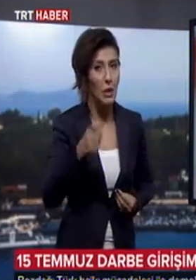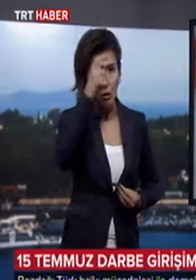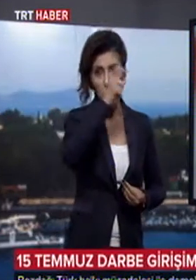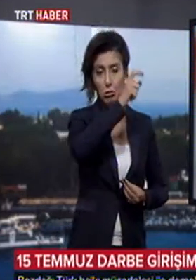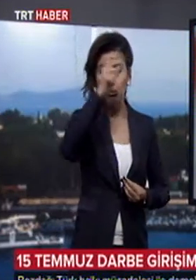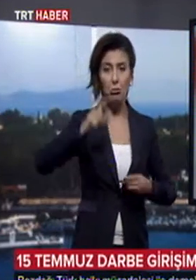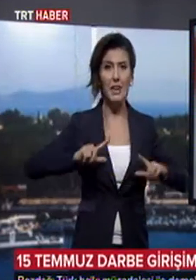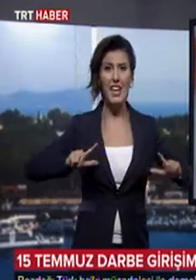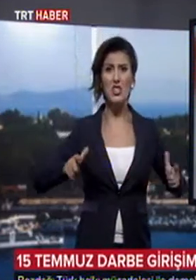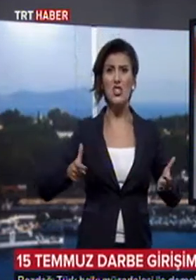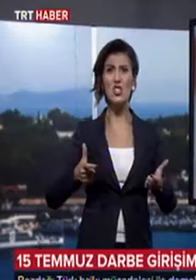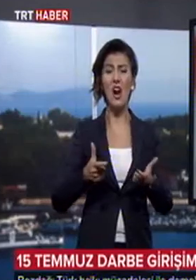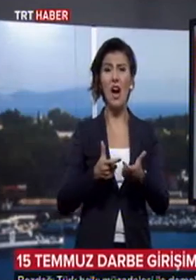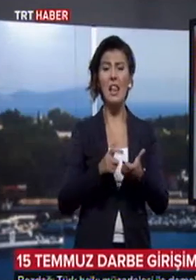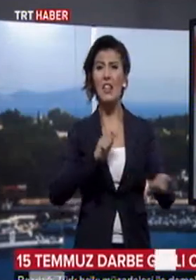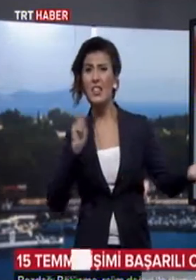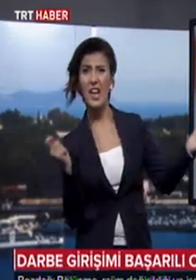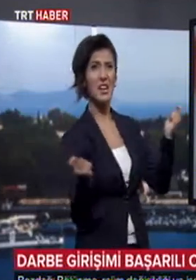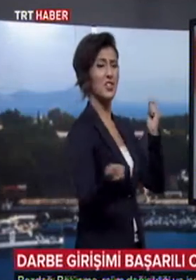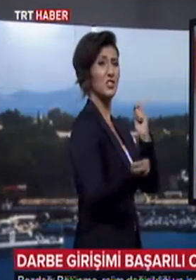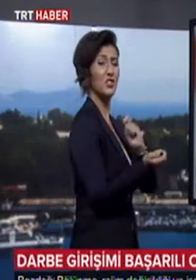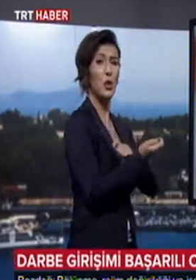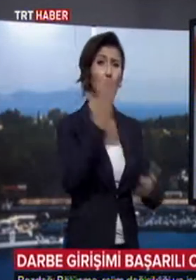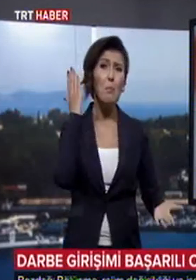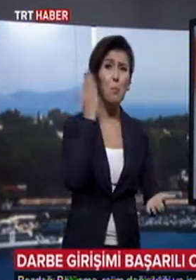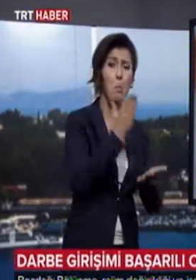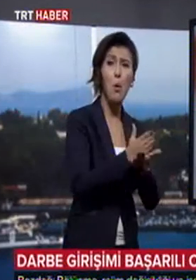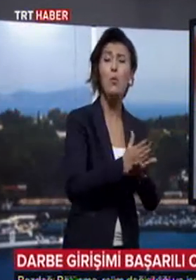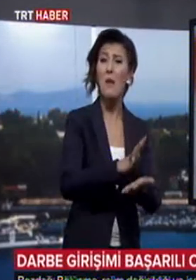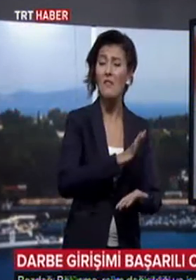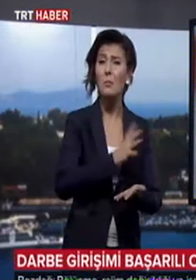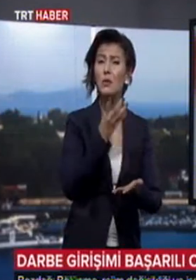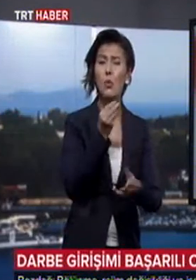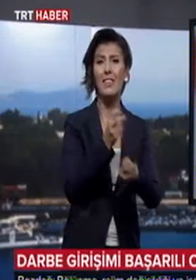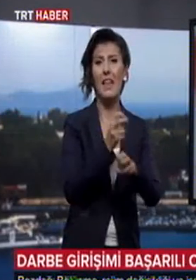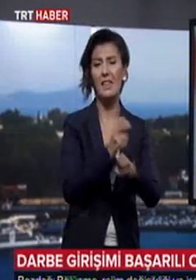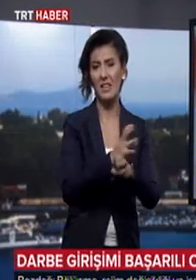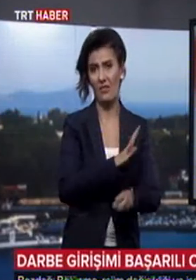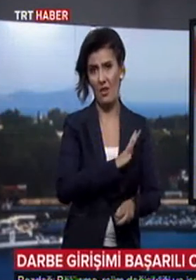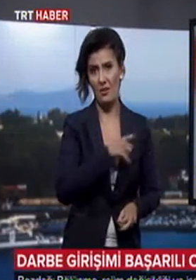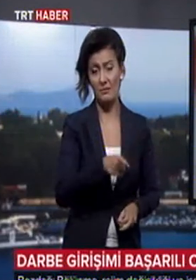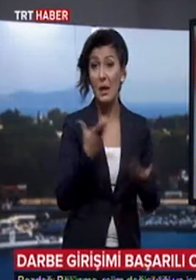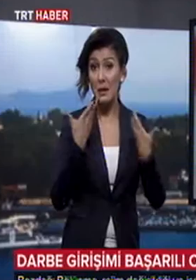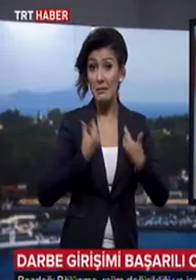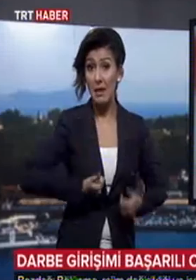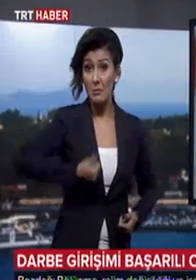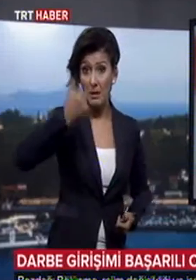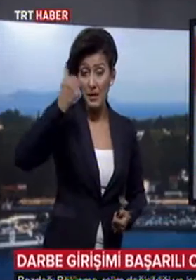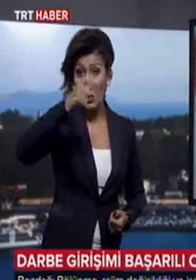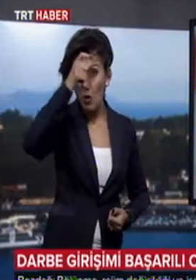işgal, rejim değişikliği ve bölünme gibi birçok tehditle karşı karşıya kalacağını belirtti. Adalet Bakanı Bekir Bozdağ,